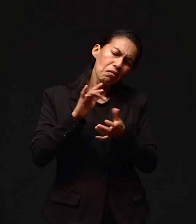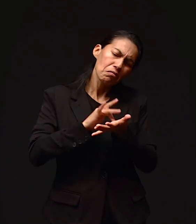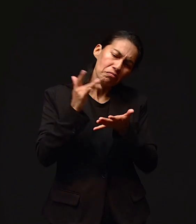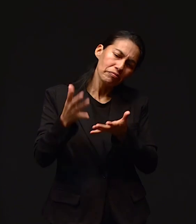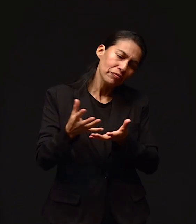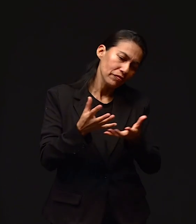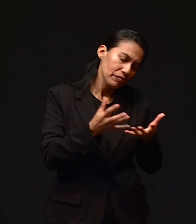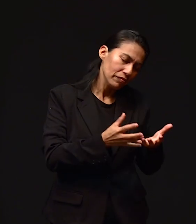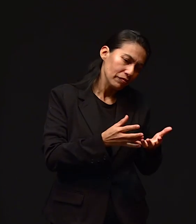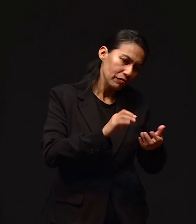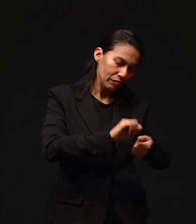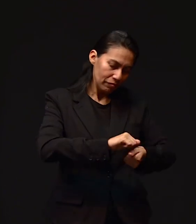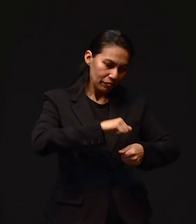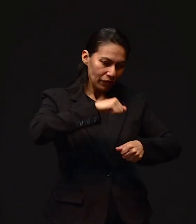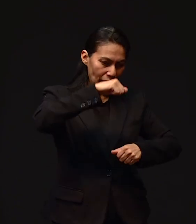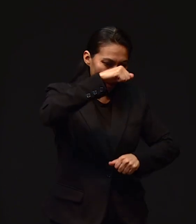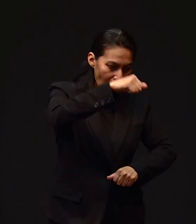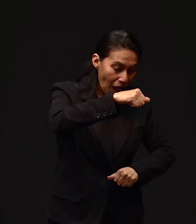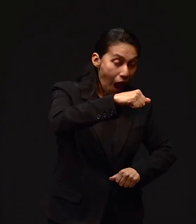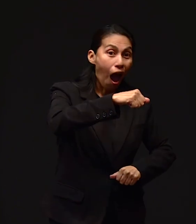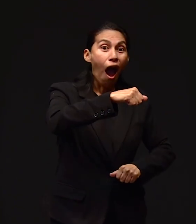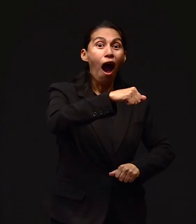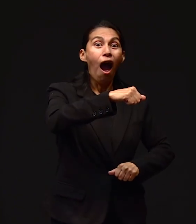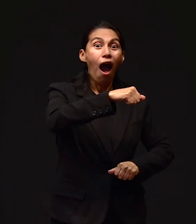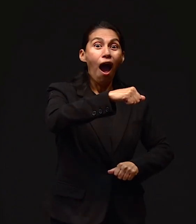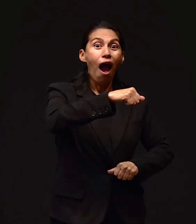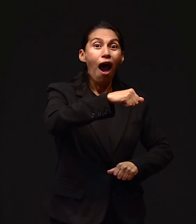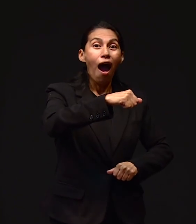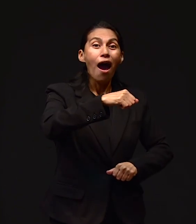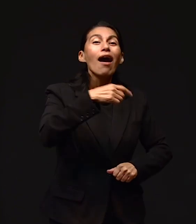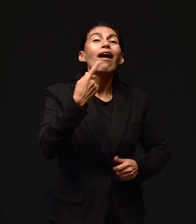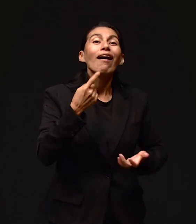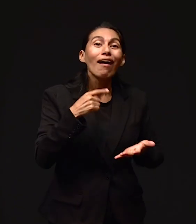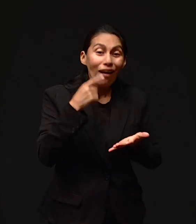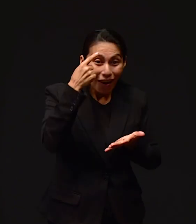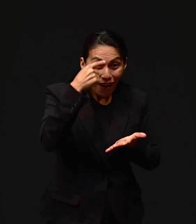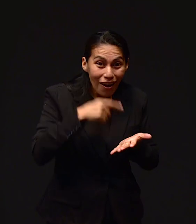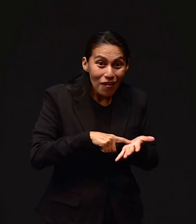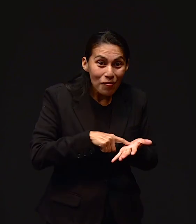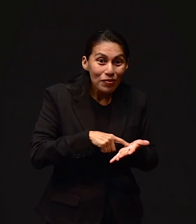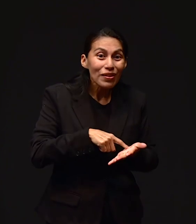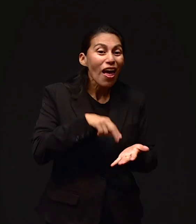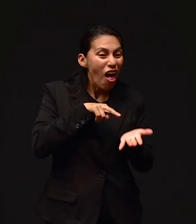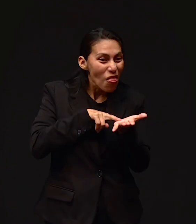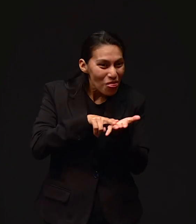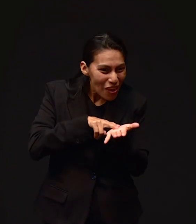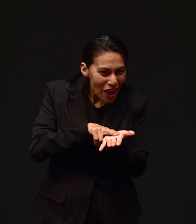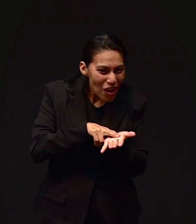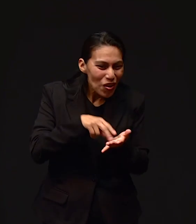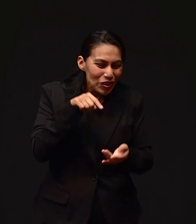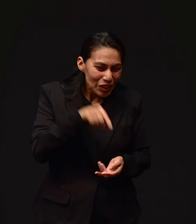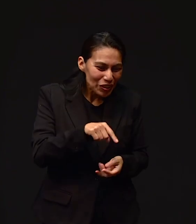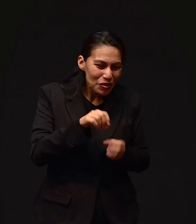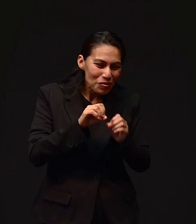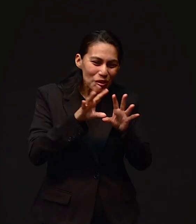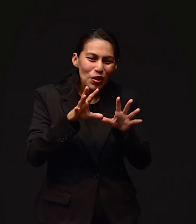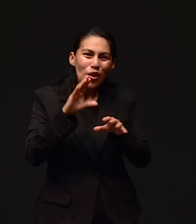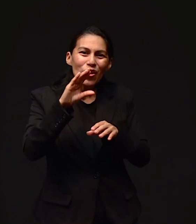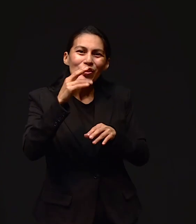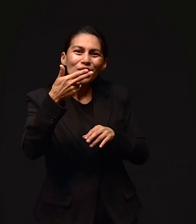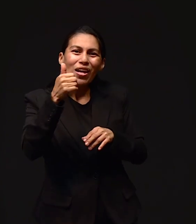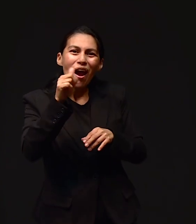la caja. Y ya se fue. Y cuando ya estaba yo dentro de la caja, abro la caja. Y yo creí que eran. Los de charol. Los negros de charol.